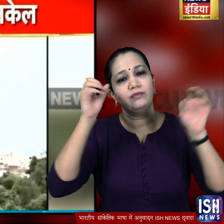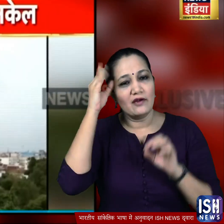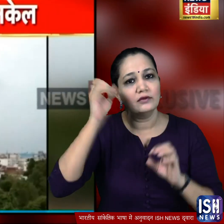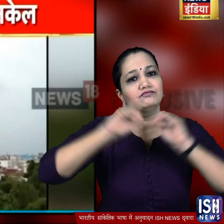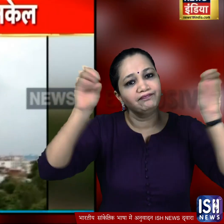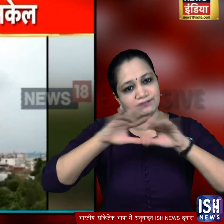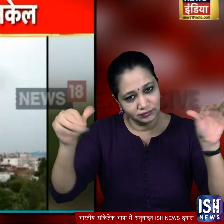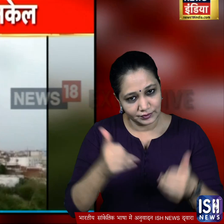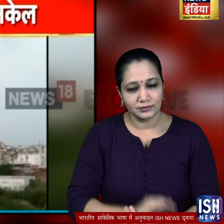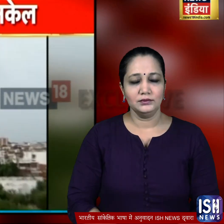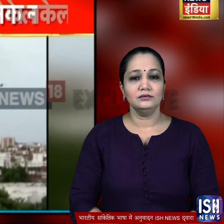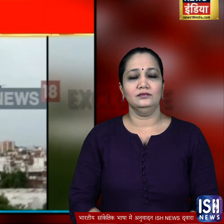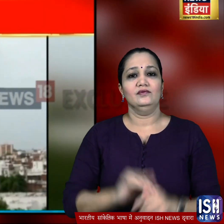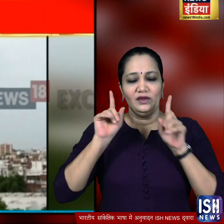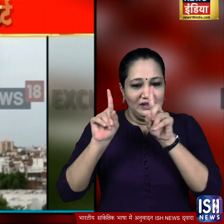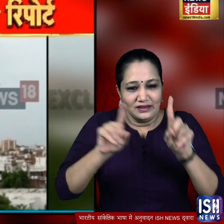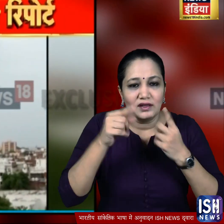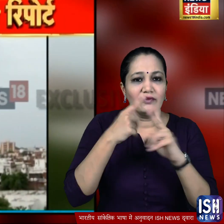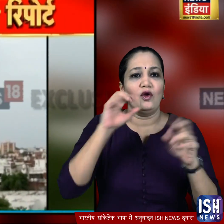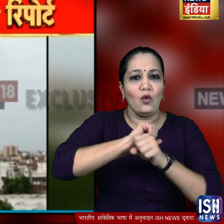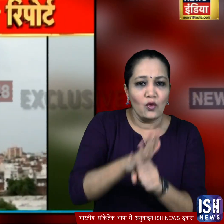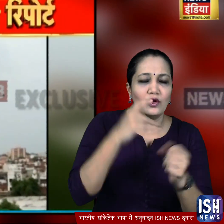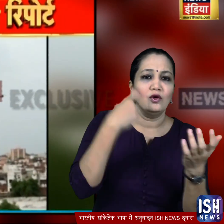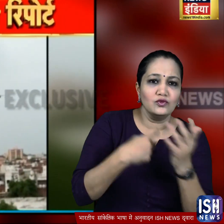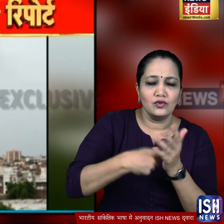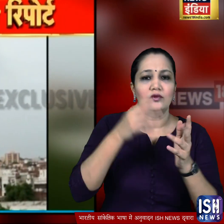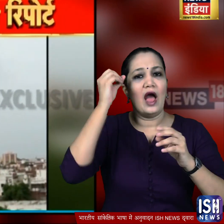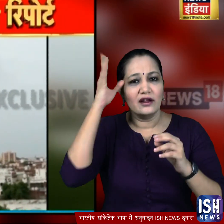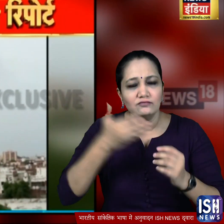सामने आई तस्वीरों में ये ड्रोन लोगों को कुरोना नियमों के पालन की हिदायत देता नजर आया